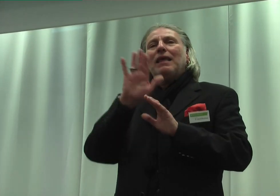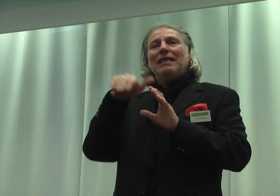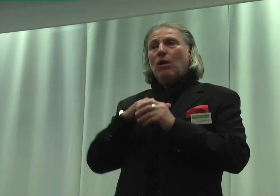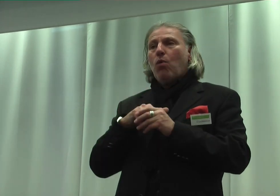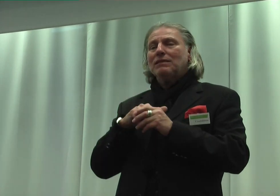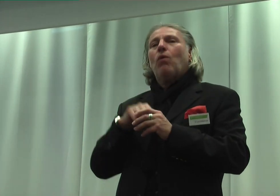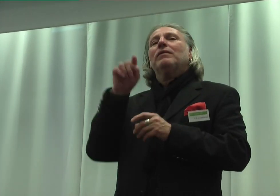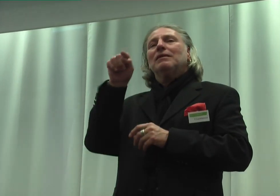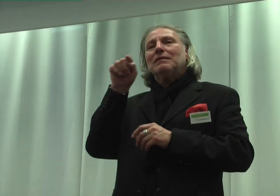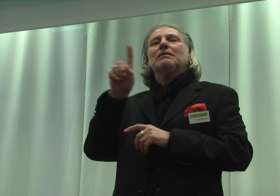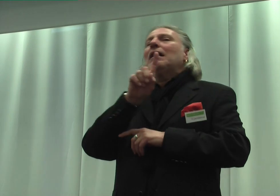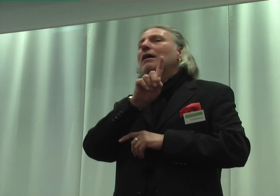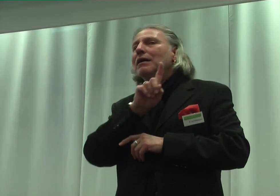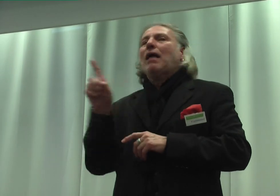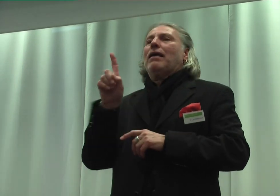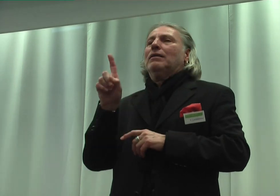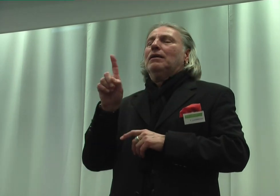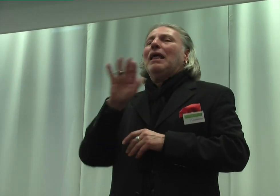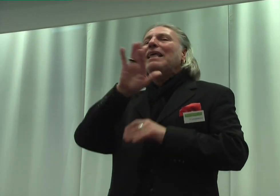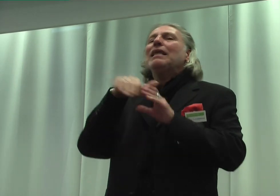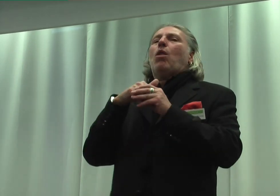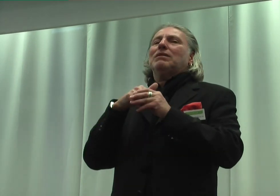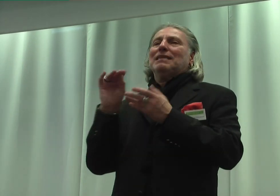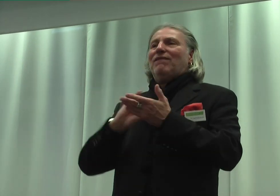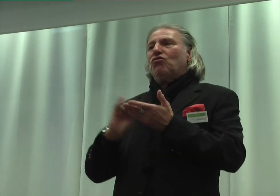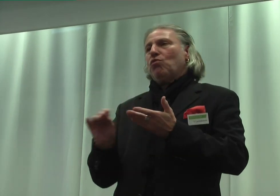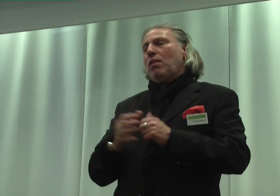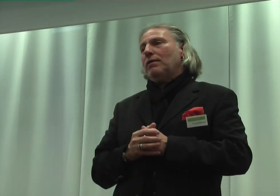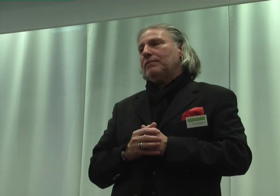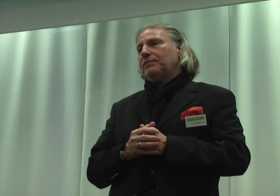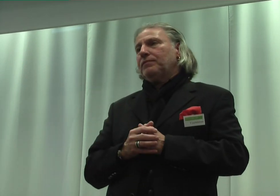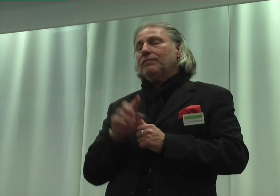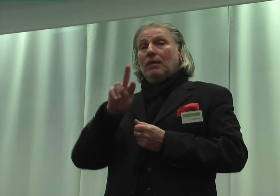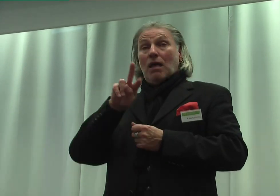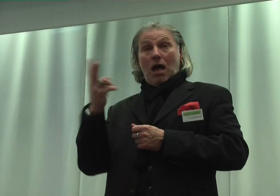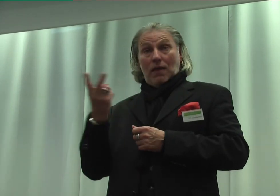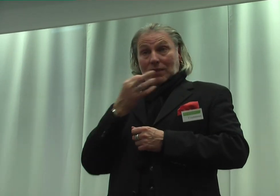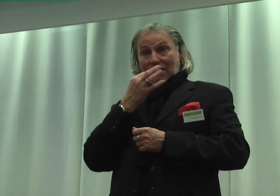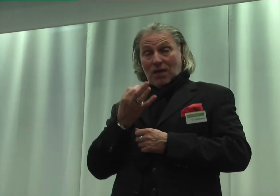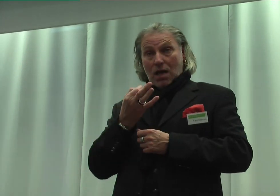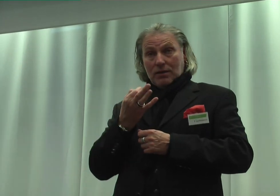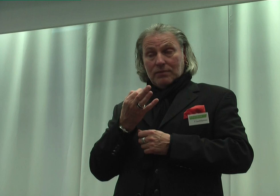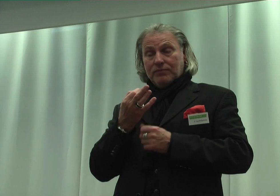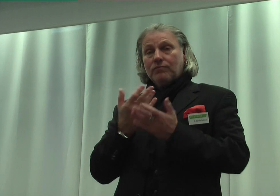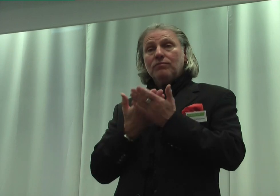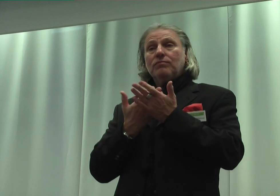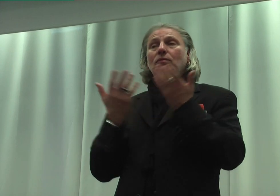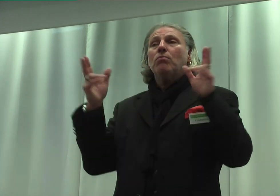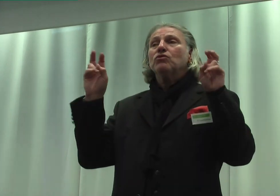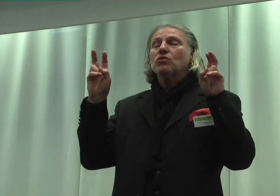das ist keine deklusiven Schule. Die andere Frage ist, ob sozusagen, wenn man das als